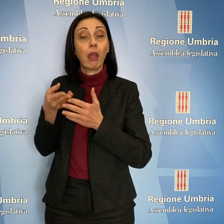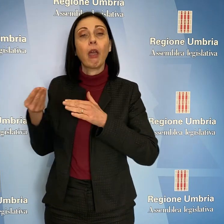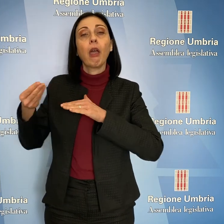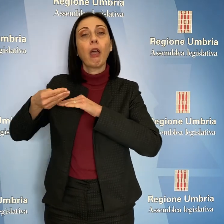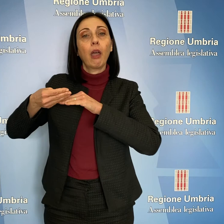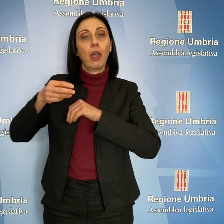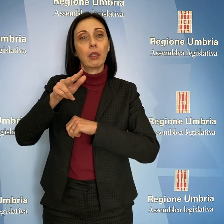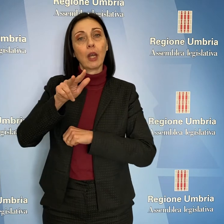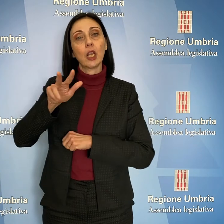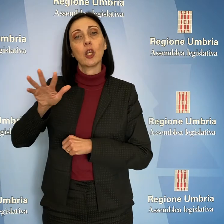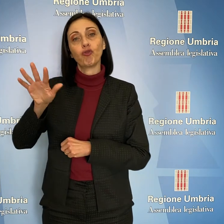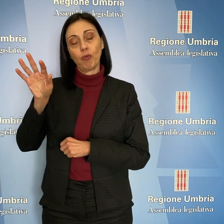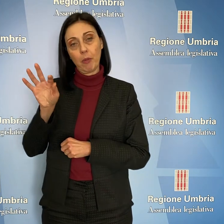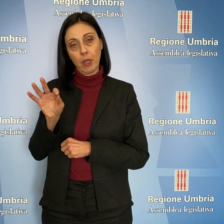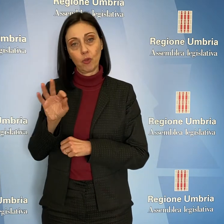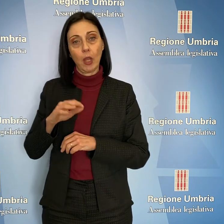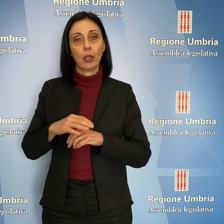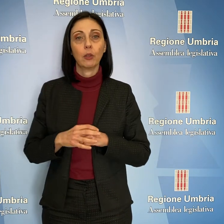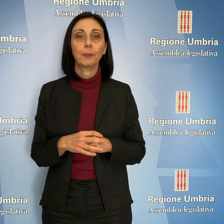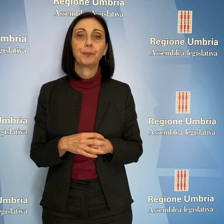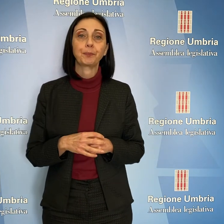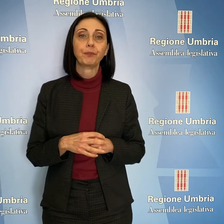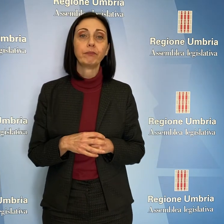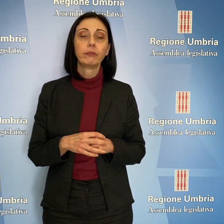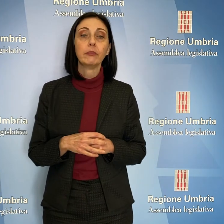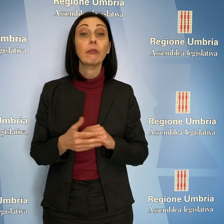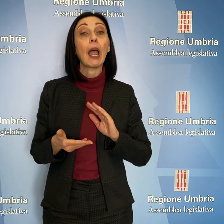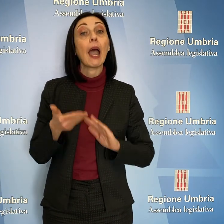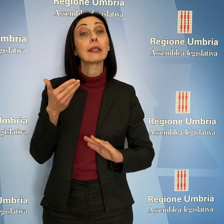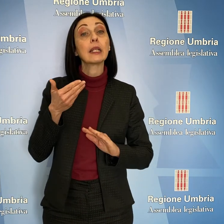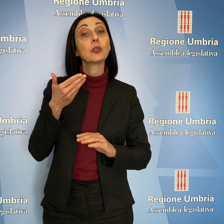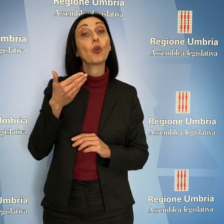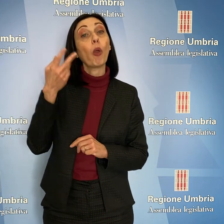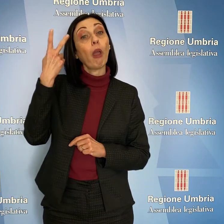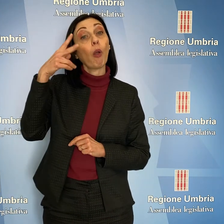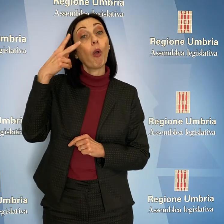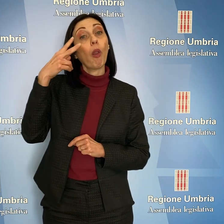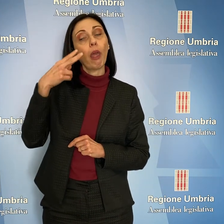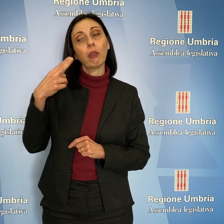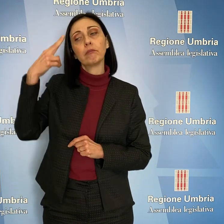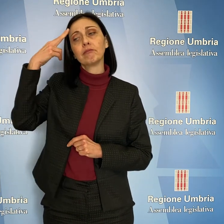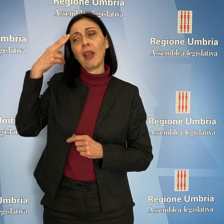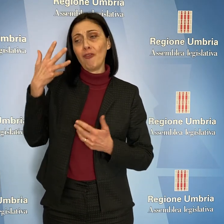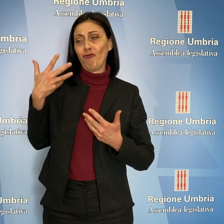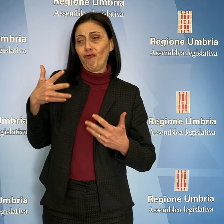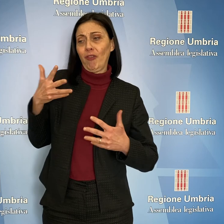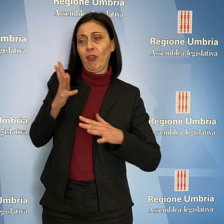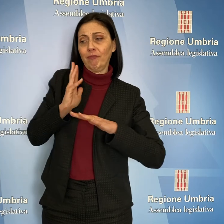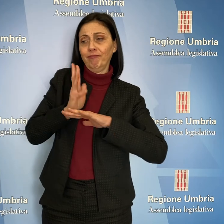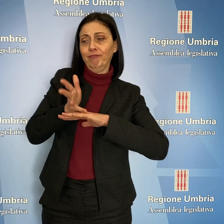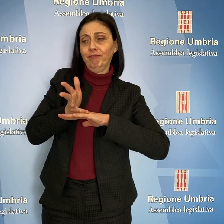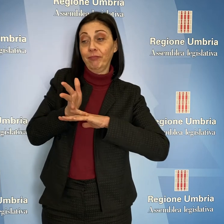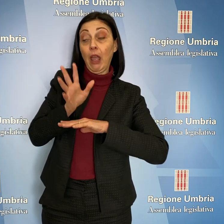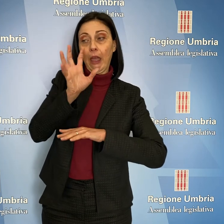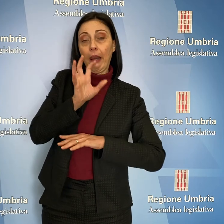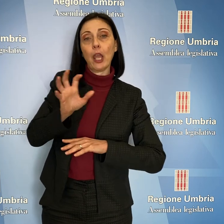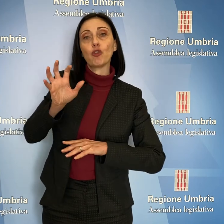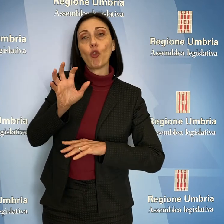35%. L'assessore Luca Coletto ha ricordato gli interventi già messi in campo dalla regione per 3